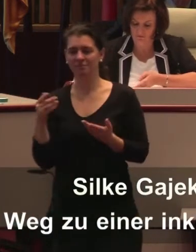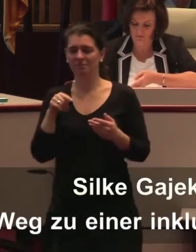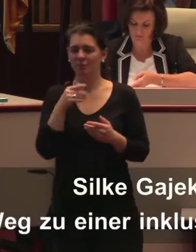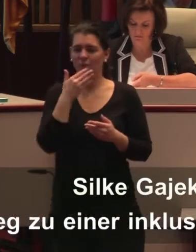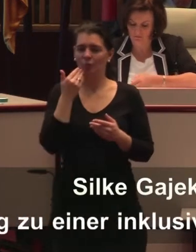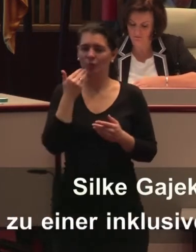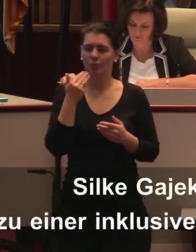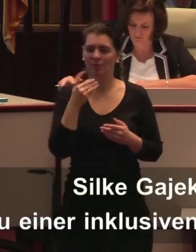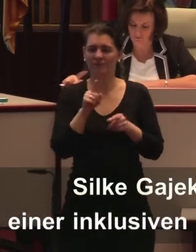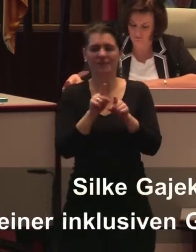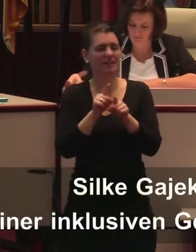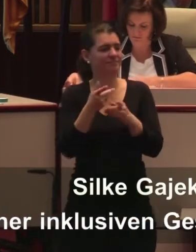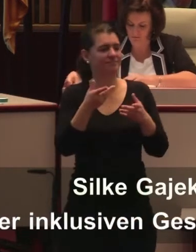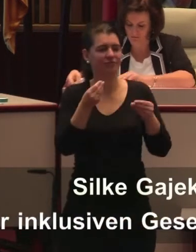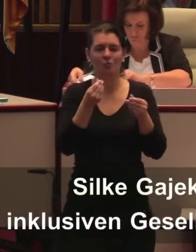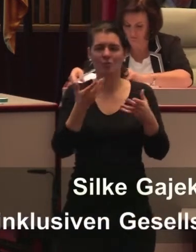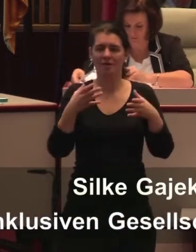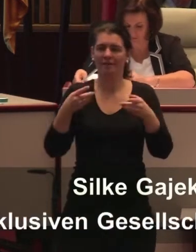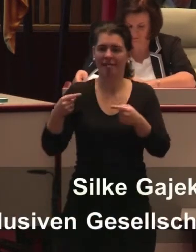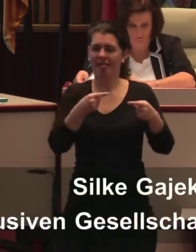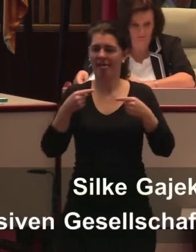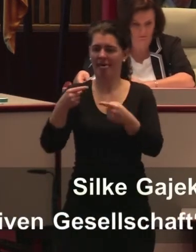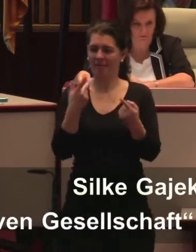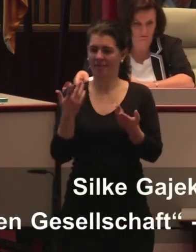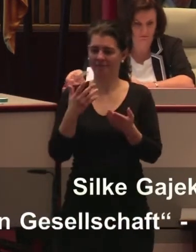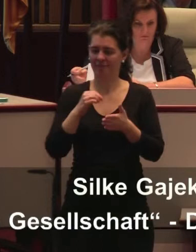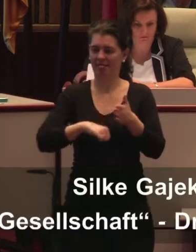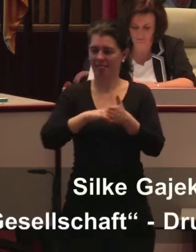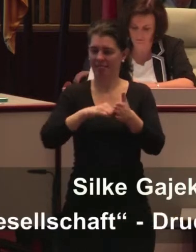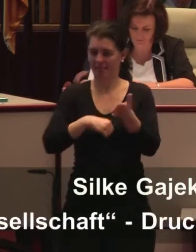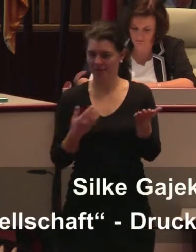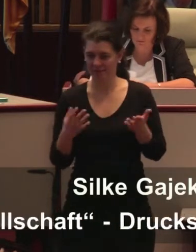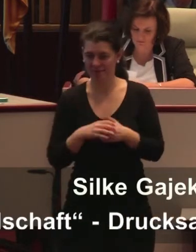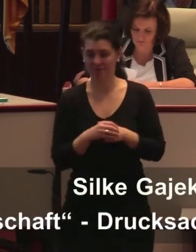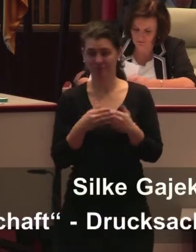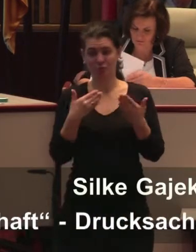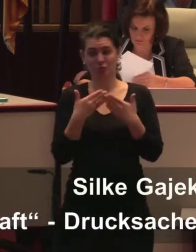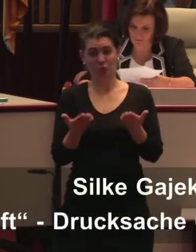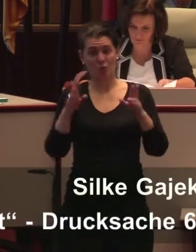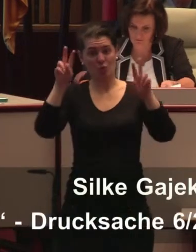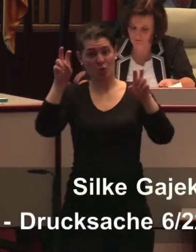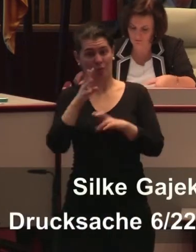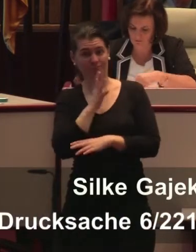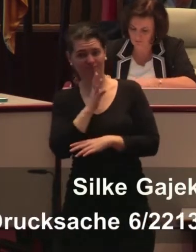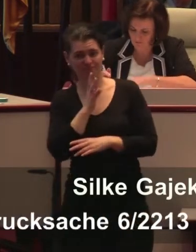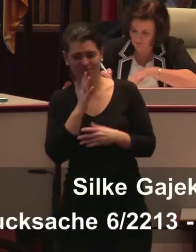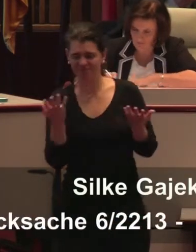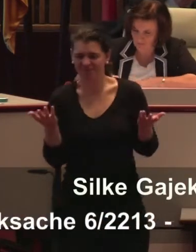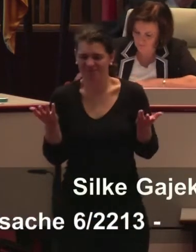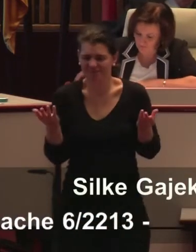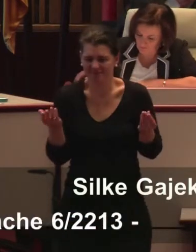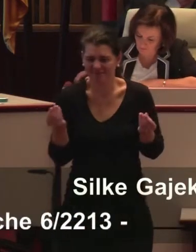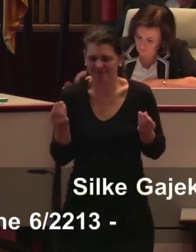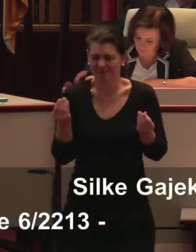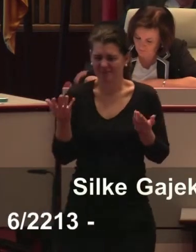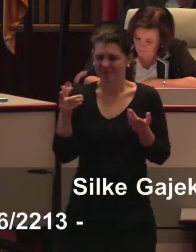Inklusion und pädagogisches Scheitern, dann frage ich mich, wie wir man ernsthaft Inklusion in diesem Land umsetzen und wie